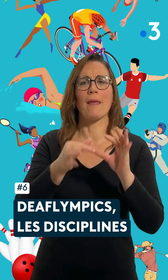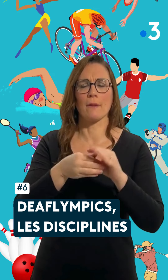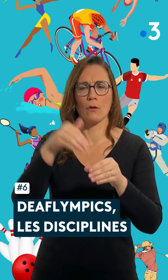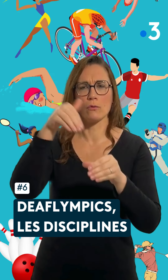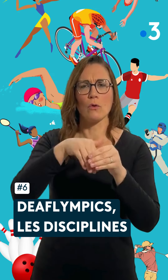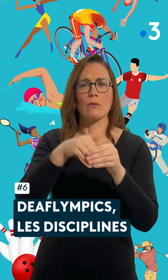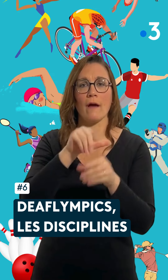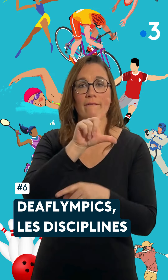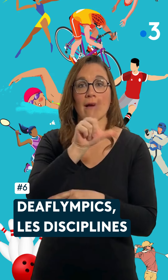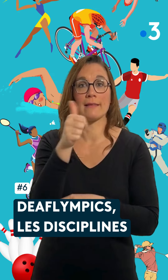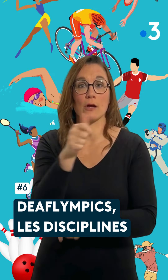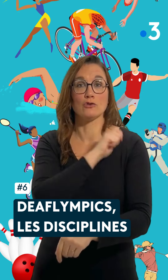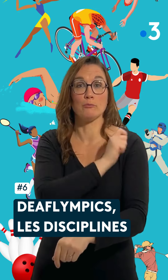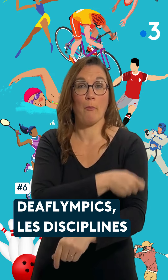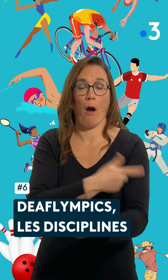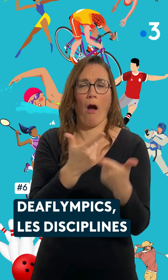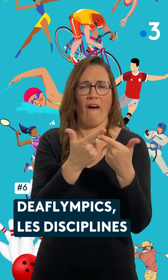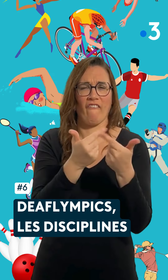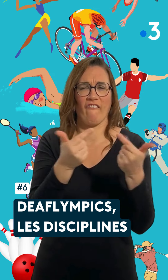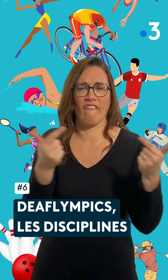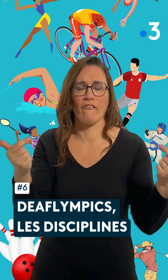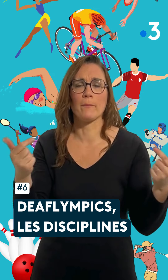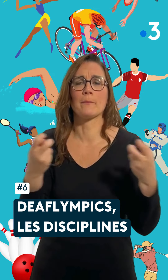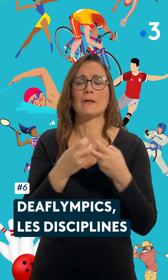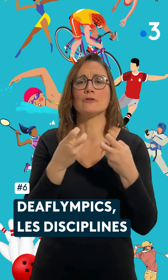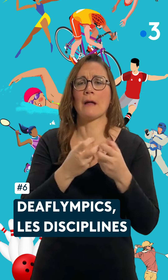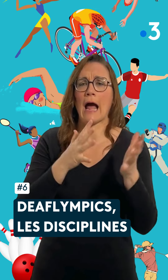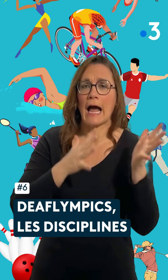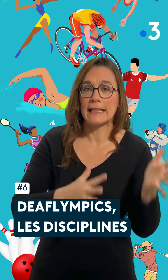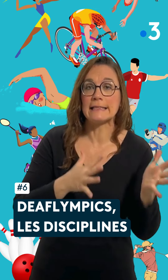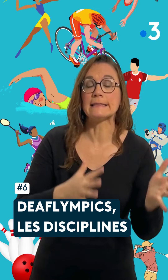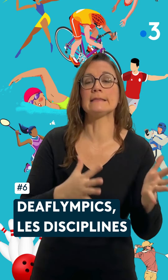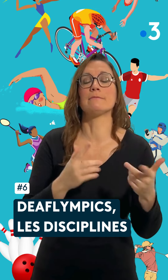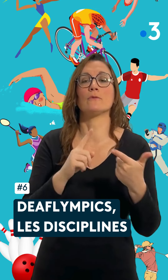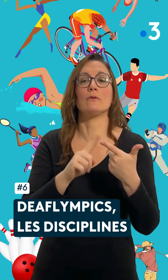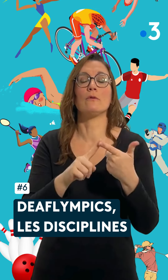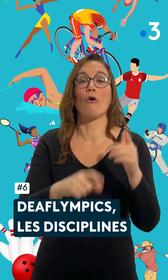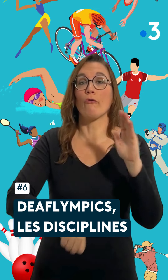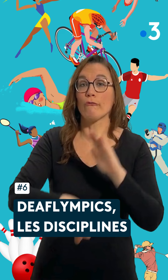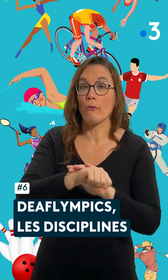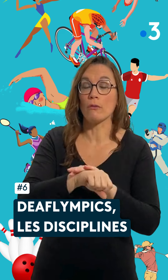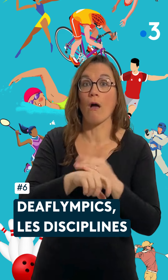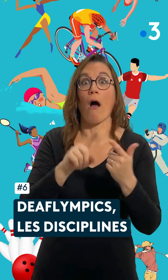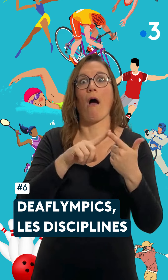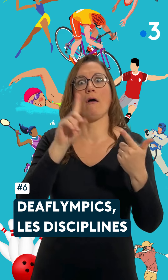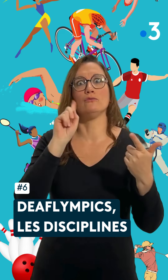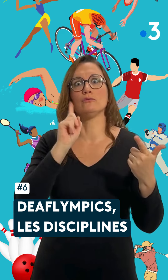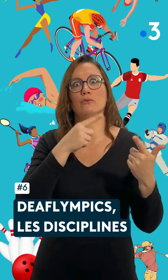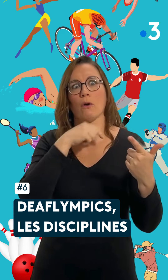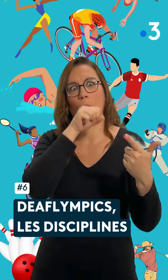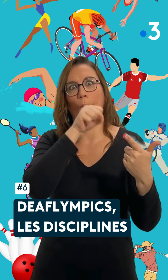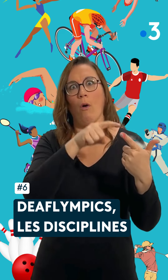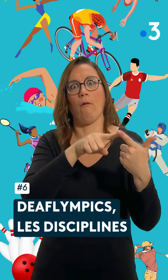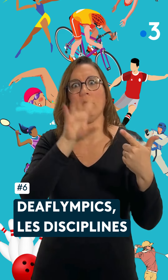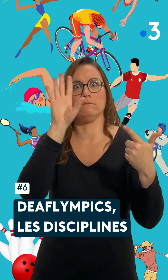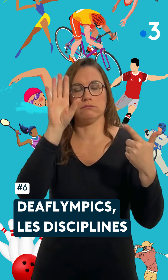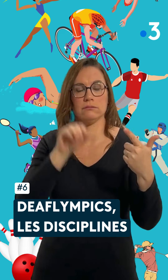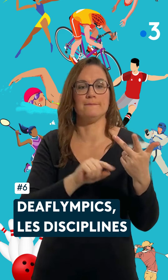Les Deflympics regroupent 21 disciplines. De l'athlétisme bien sûr, du football, le sport préféré des